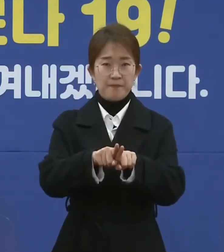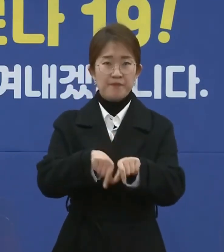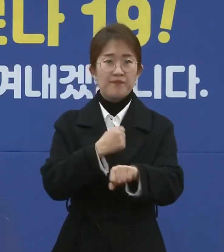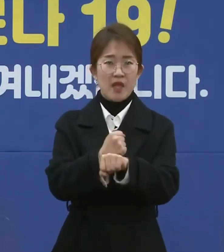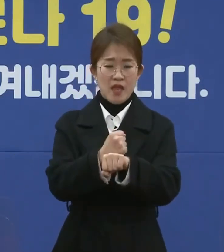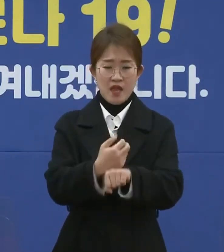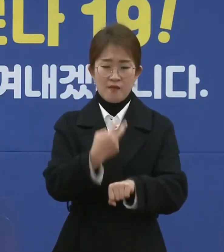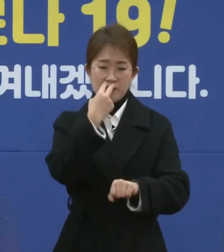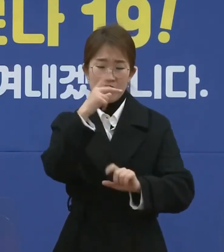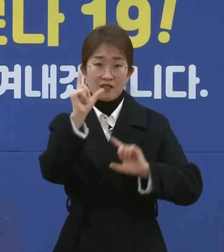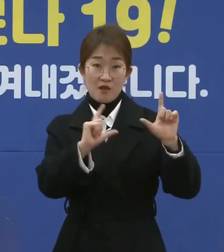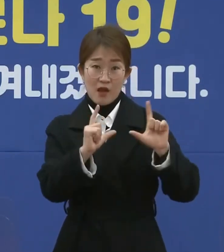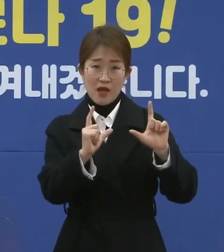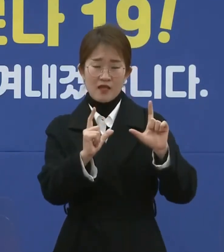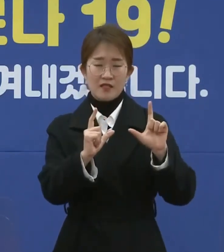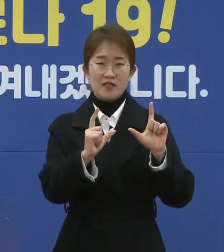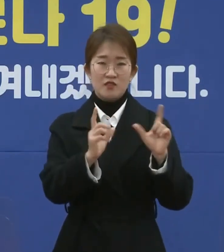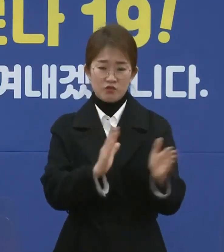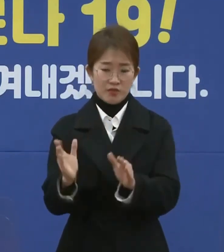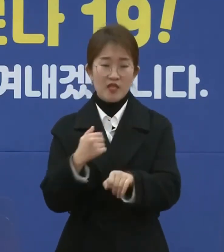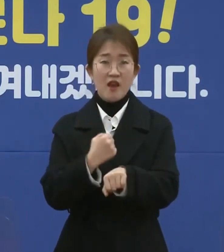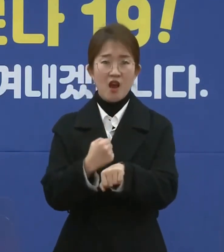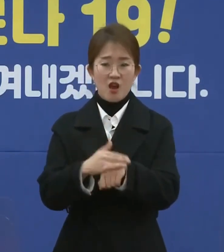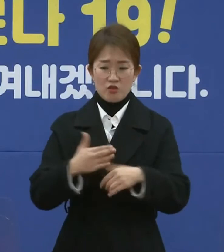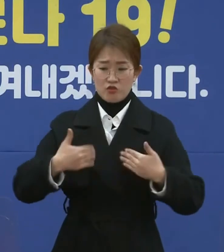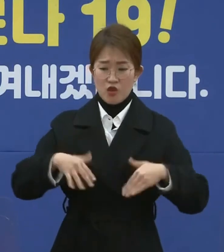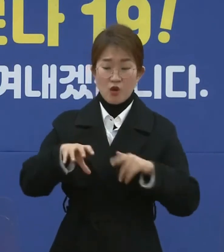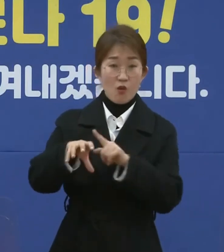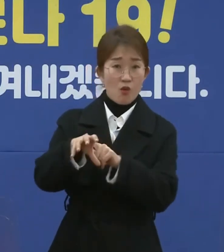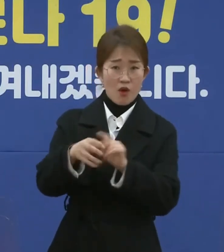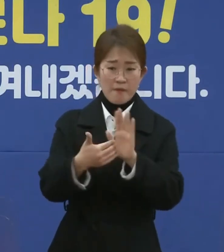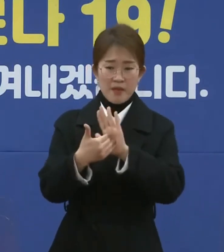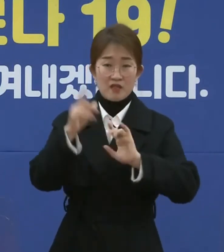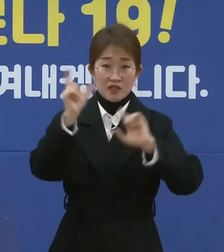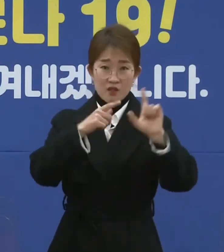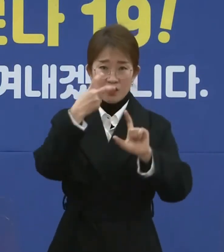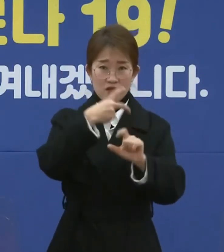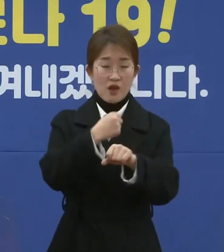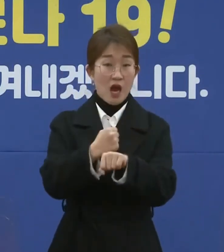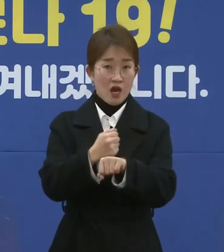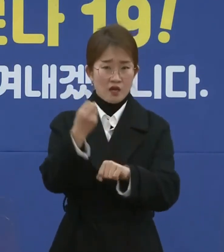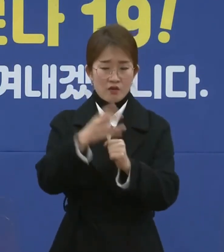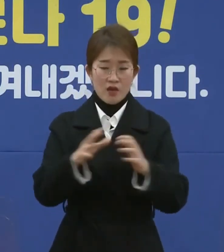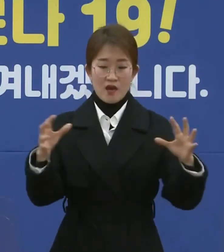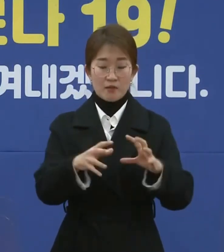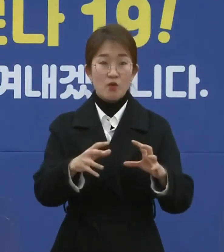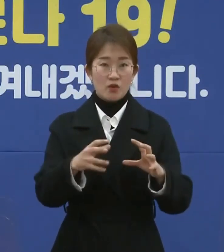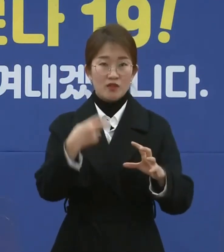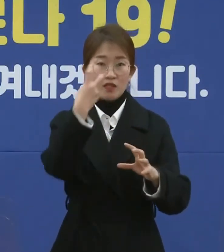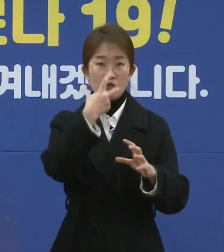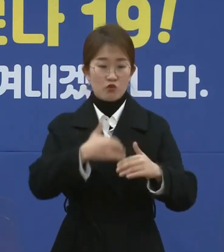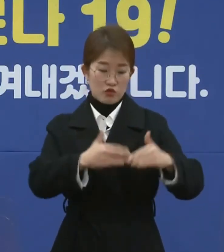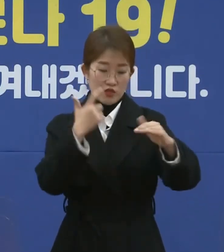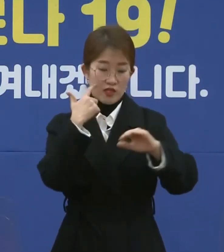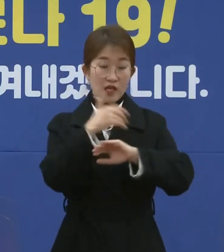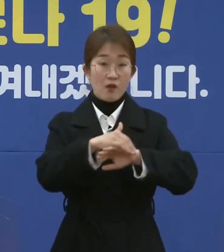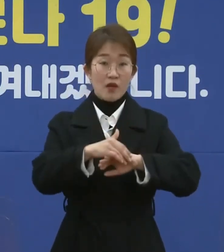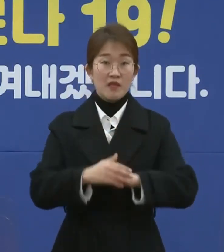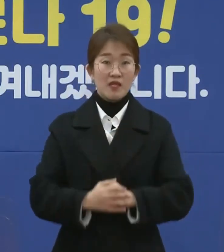비상근무 체계를 유지하는 한편 취약시설에 대한 방역실태 점검과 합동단속을 추진할 계획입니다.